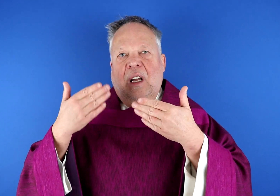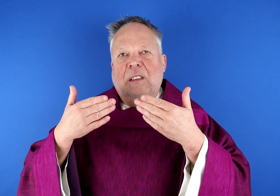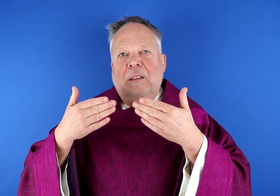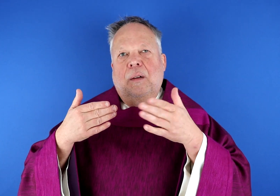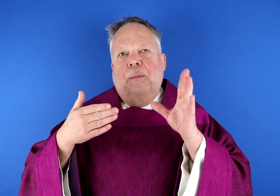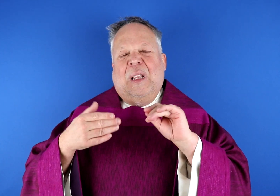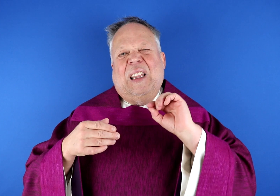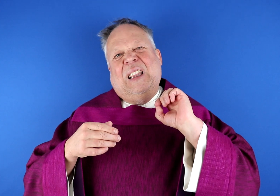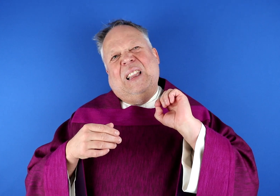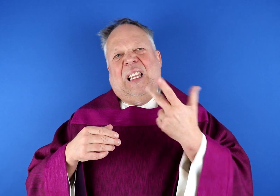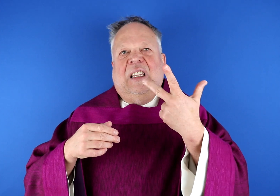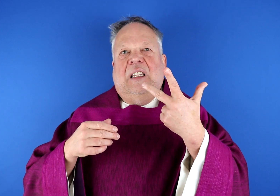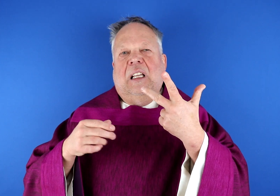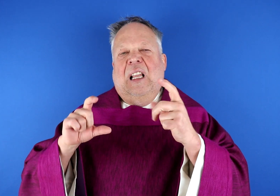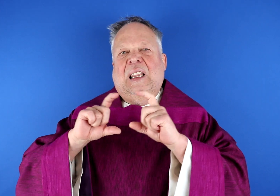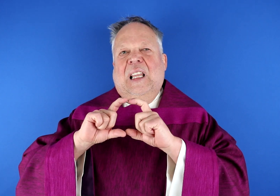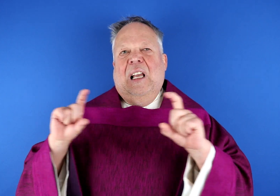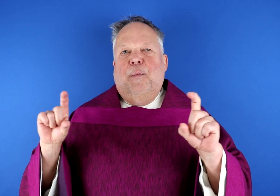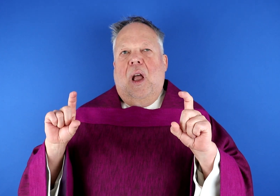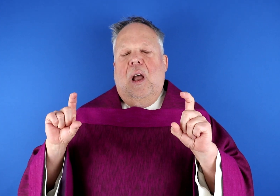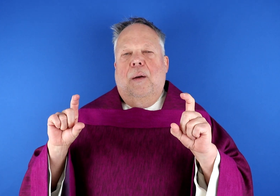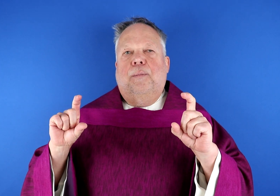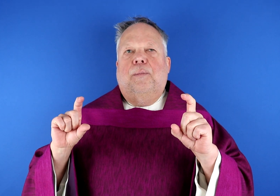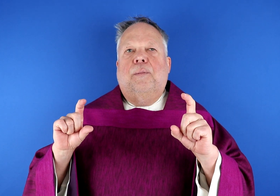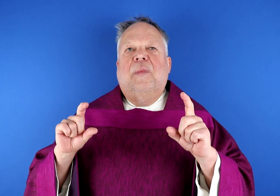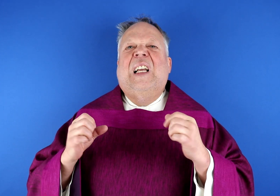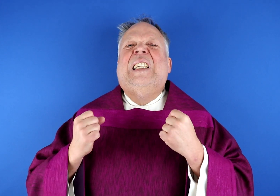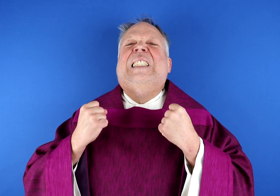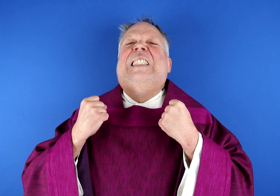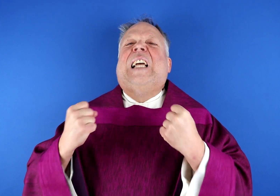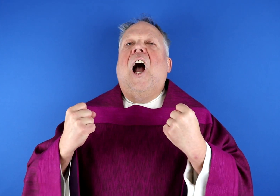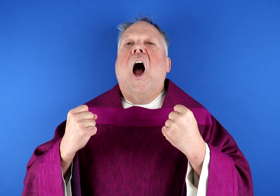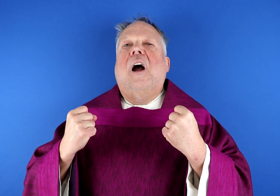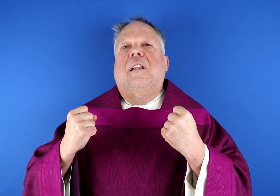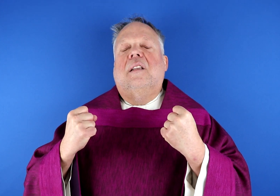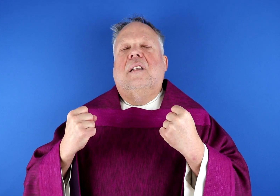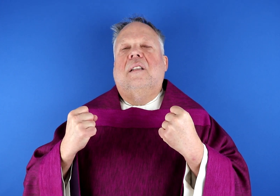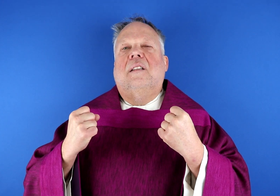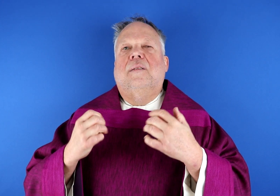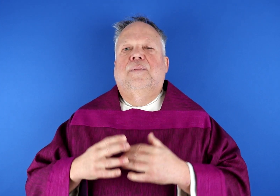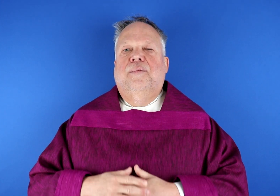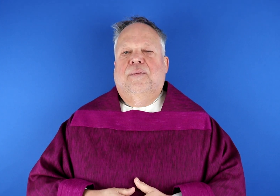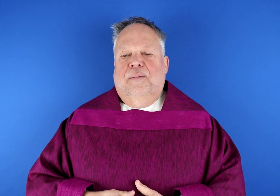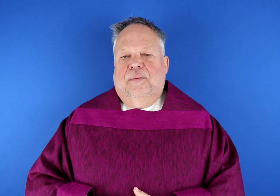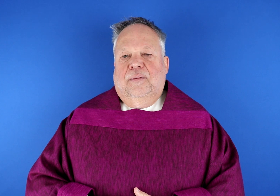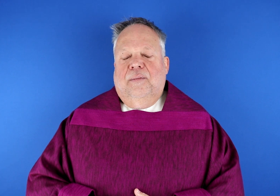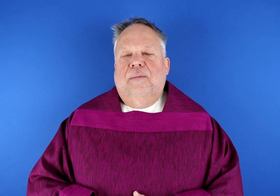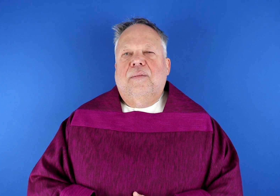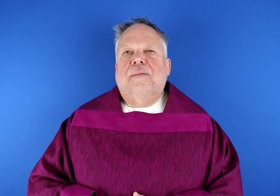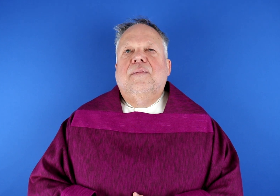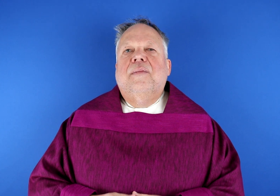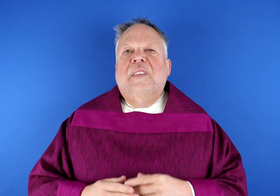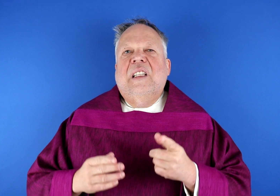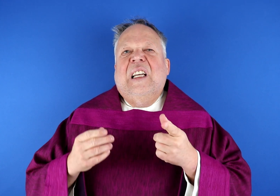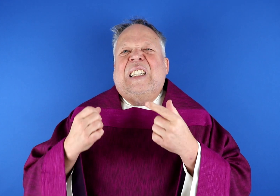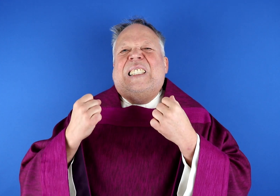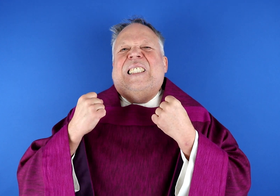Wir befassen uns heute mit dem dritten Teil und zwar mit dem Thema